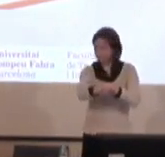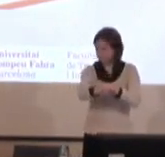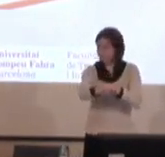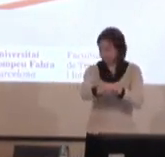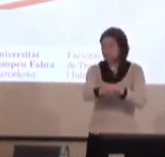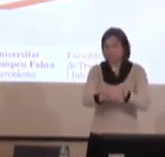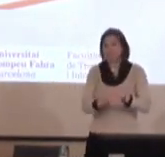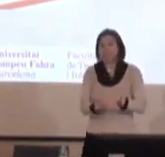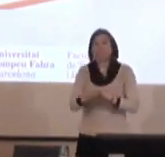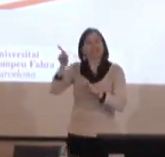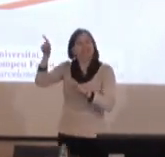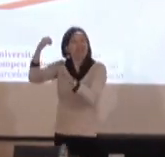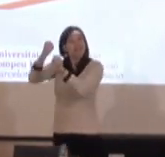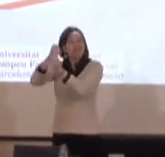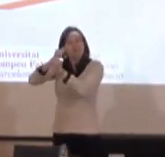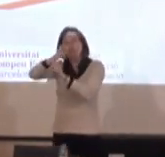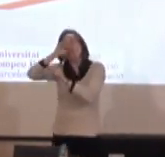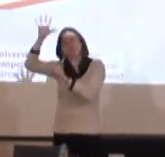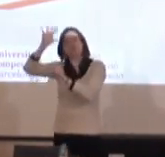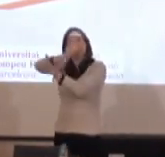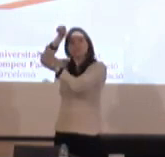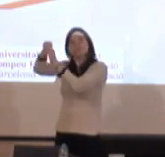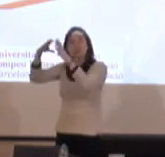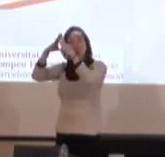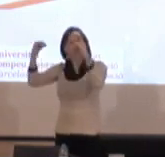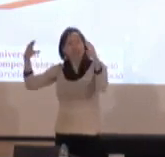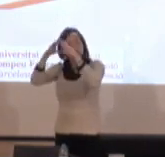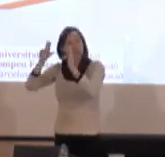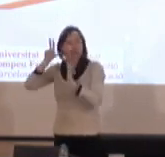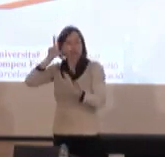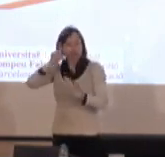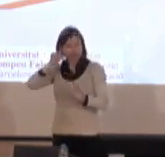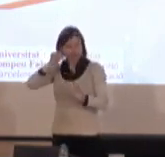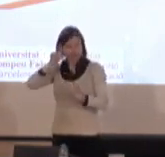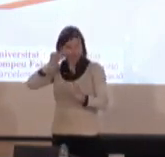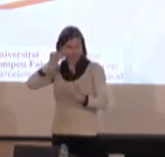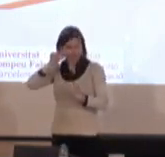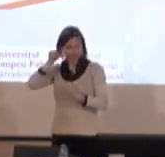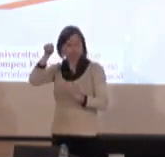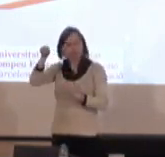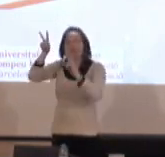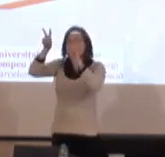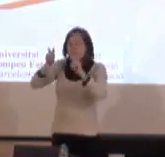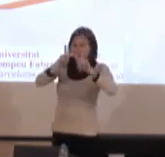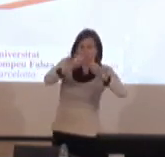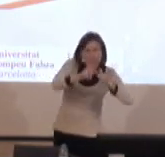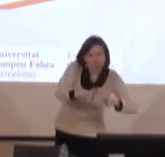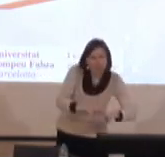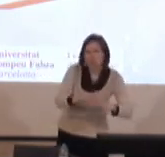Ha vingut de Múrcia i ha treballat durant molts anys a la Universitat d'Alican.